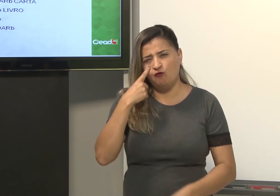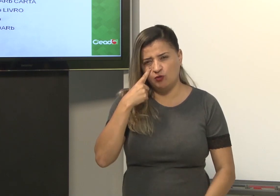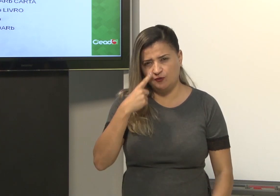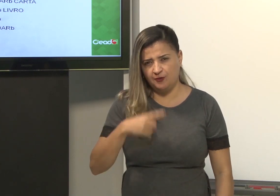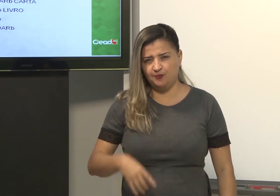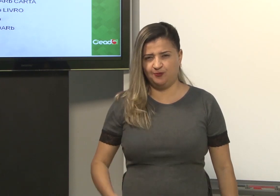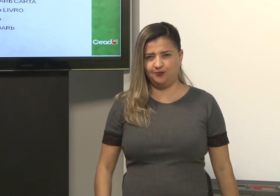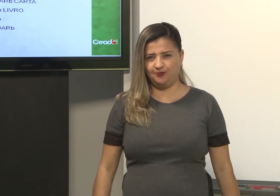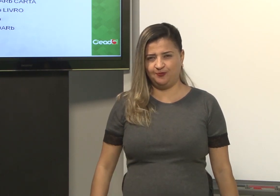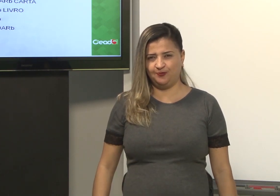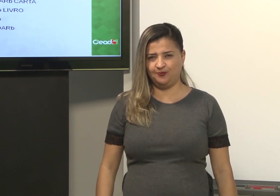parado.